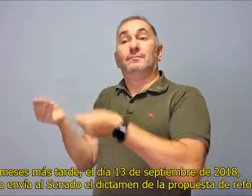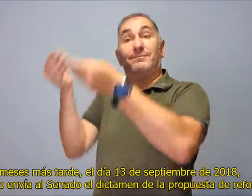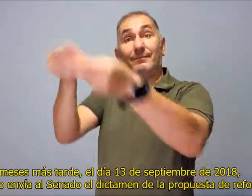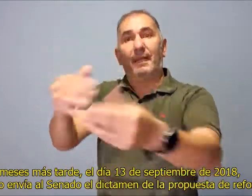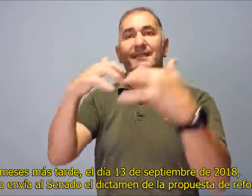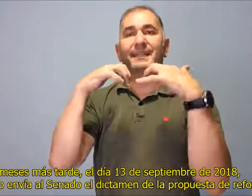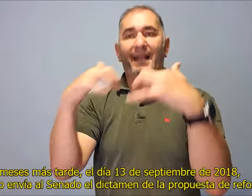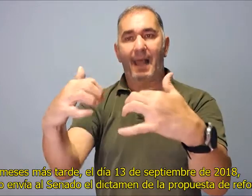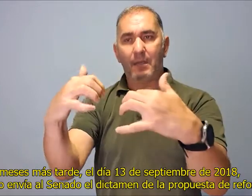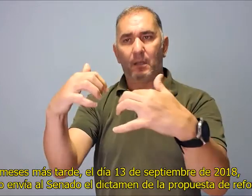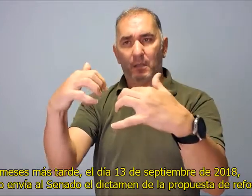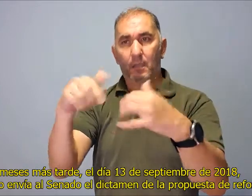la propuesta de reforma.